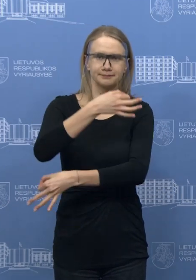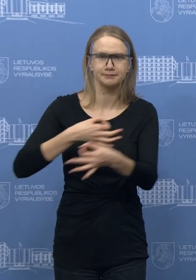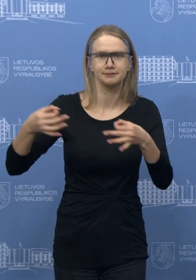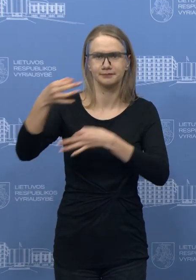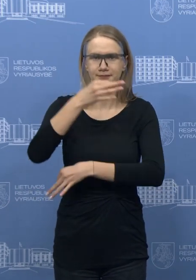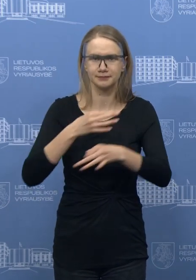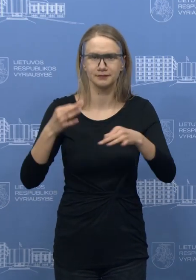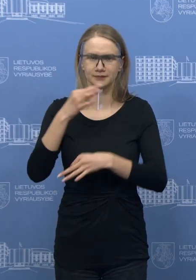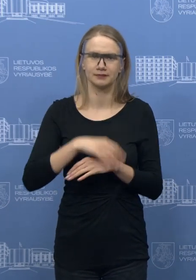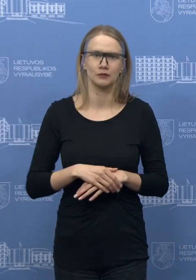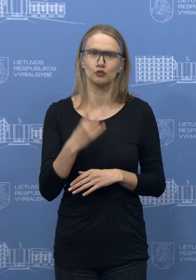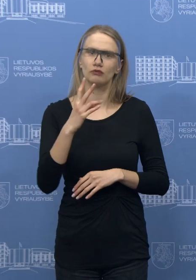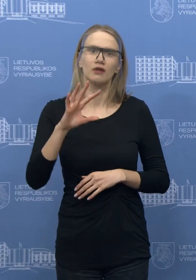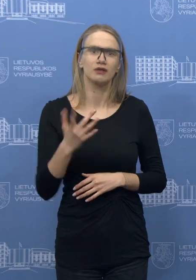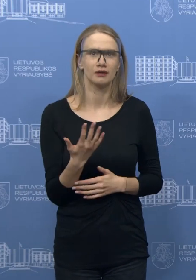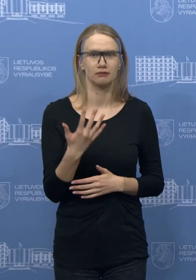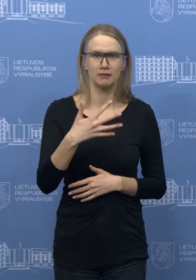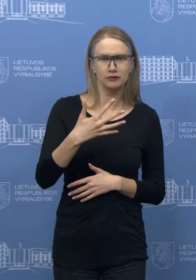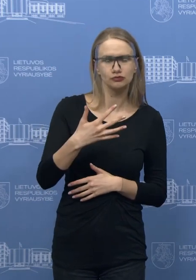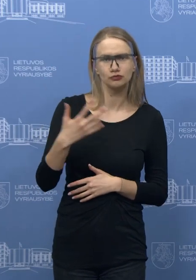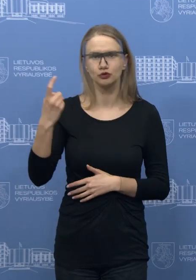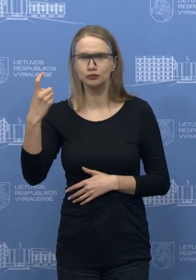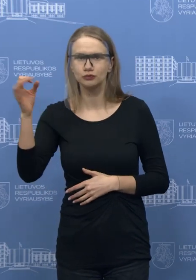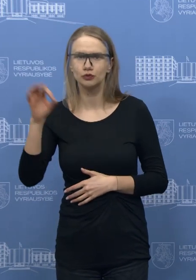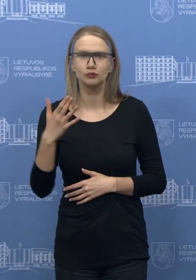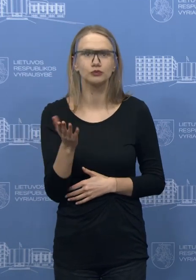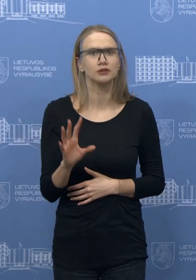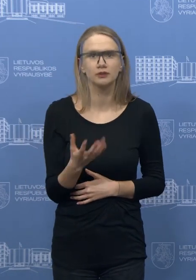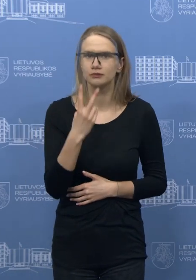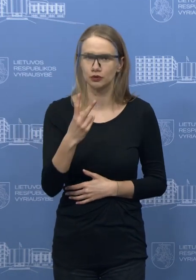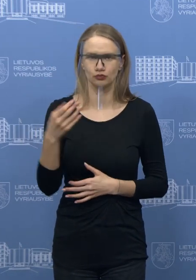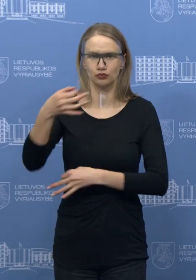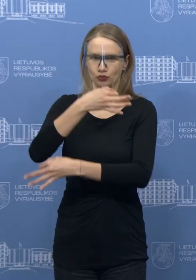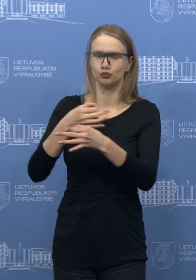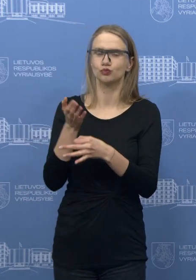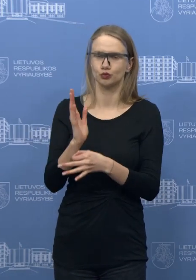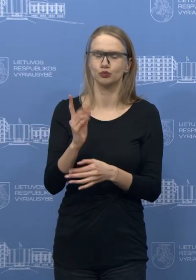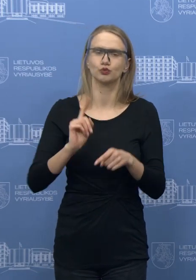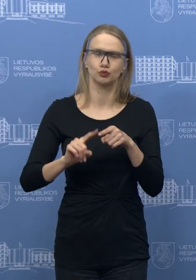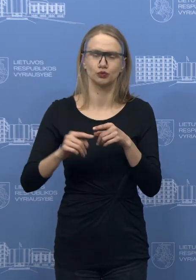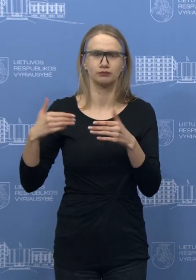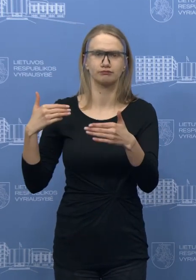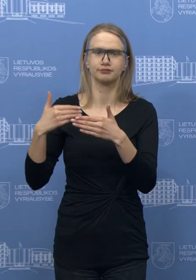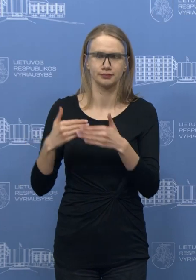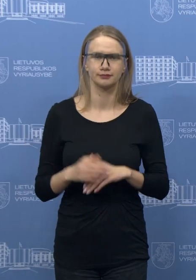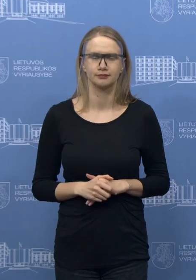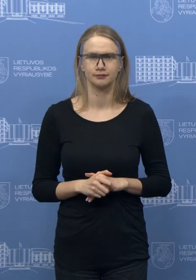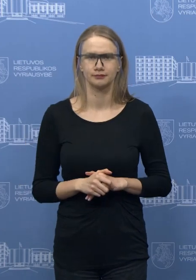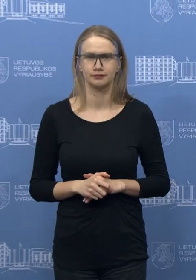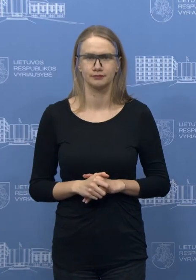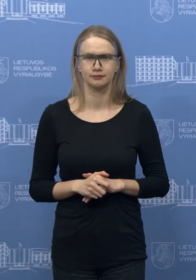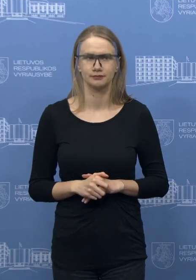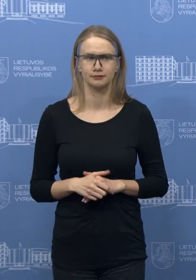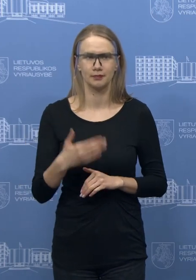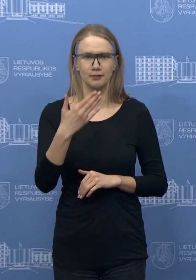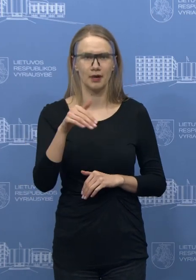Viržutinė riba yra aiškiai, patinė riba galima diskutuoti. Tai ar darysime, ar temiausiu metu su kolegomis Seimo nariais. Marijau,